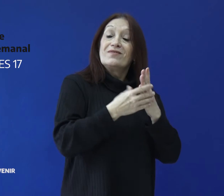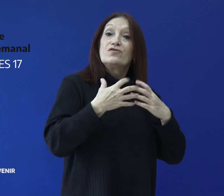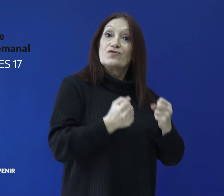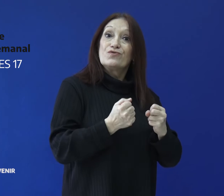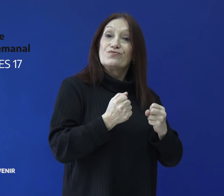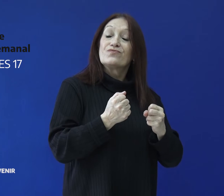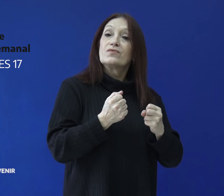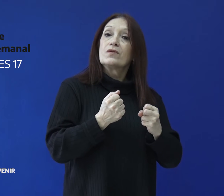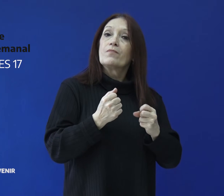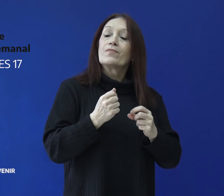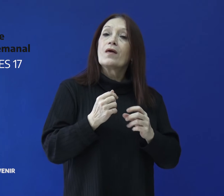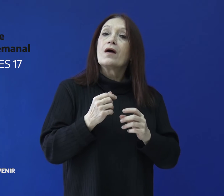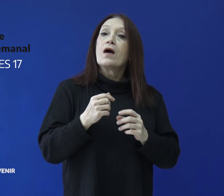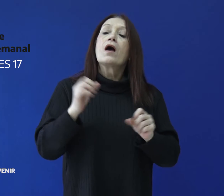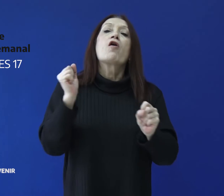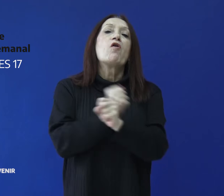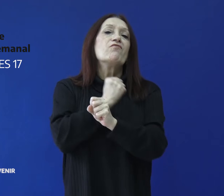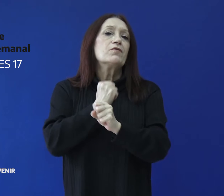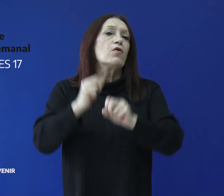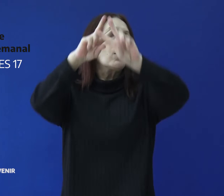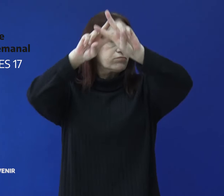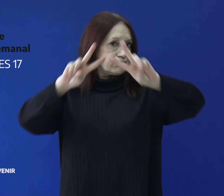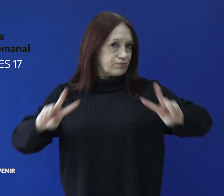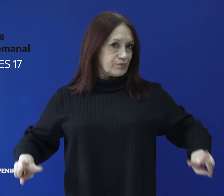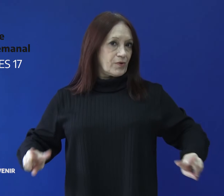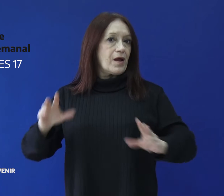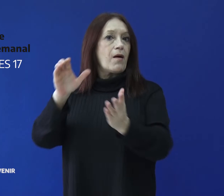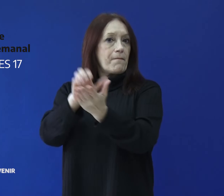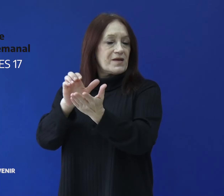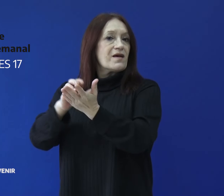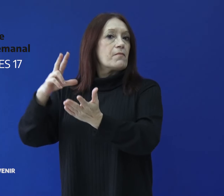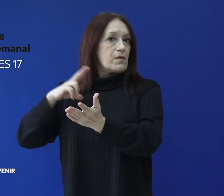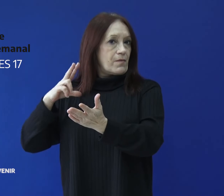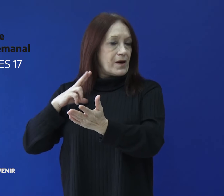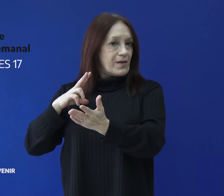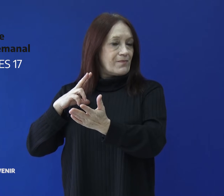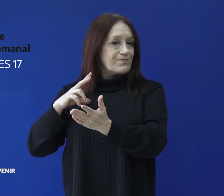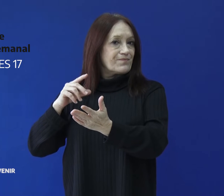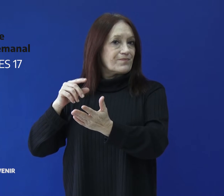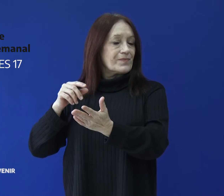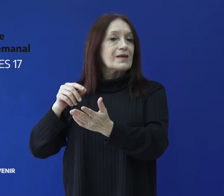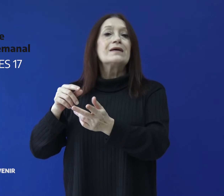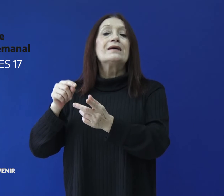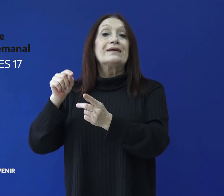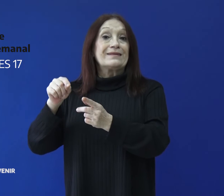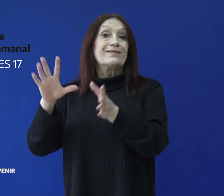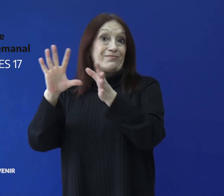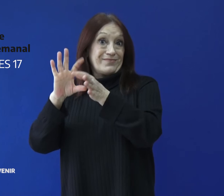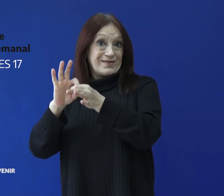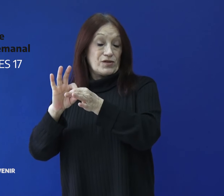provincia, ejecutó la clausura preventiva de la base de operaciones de la empresa A-Evangelista